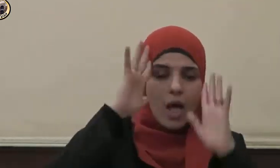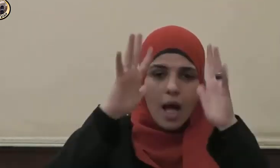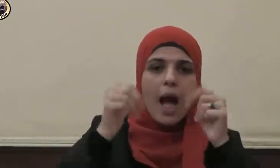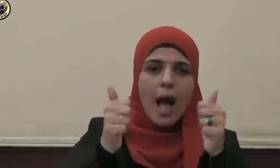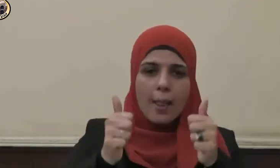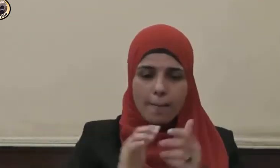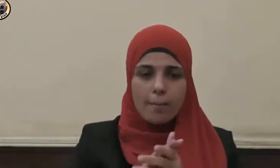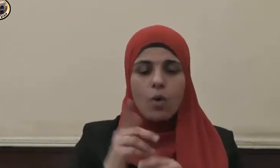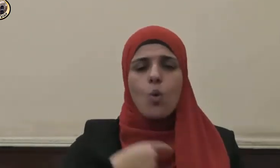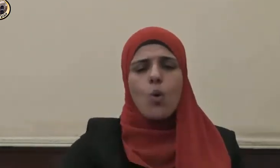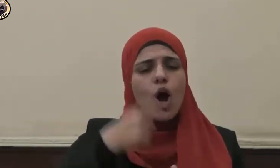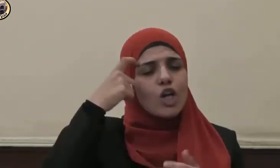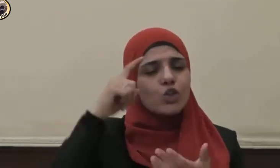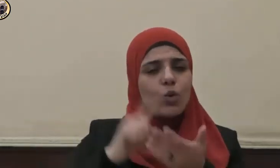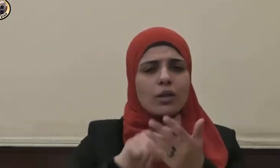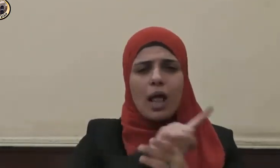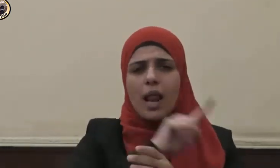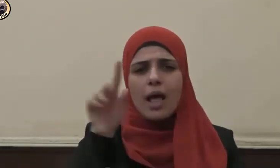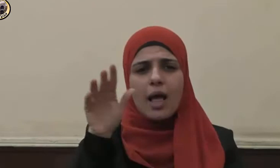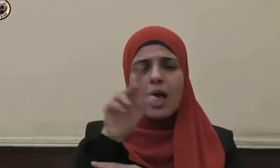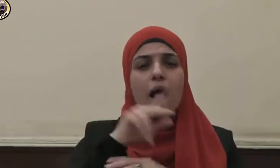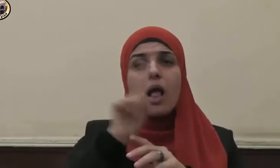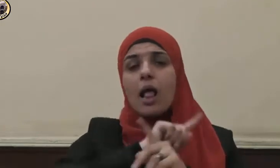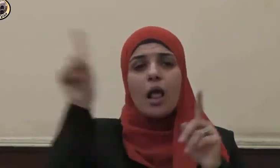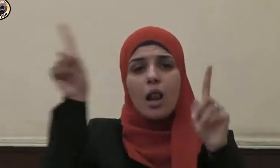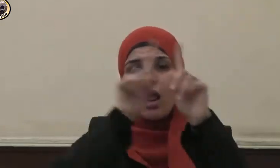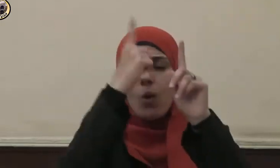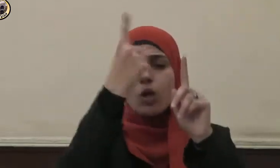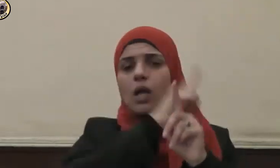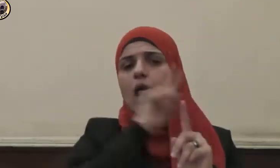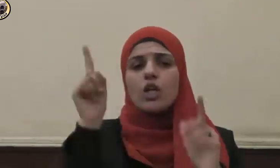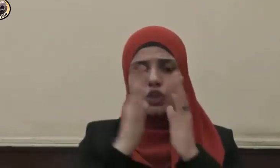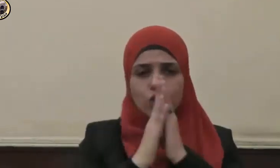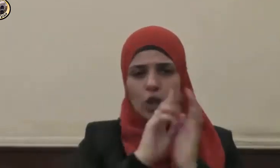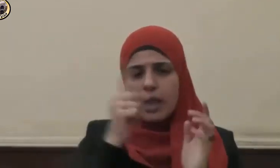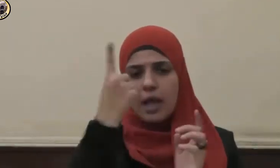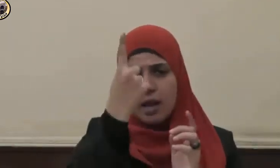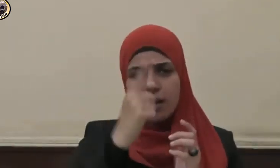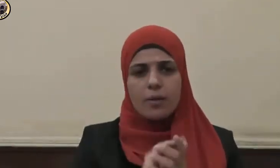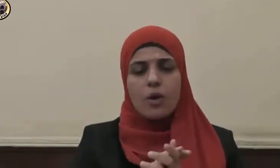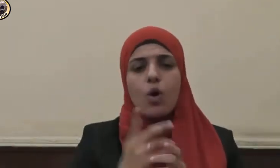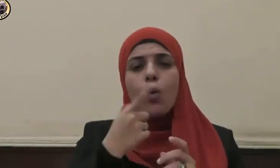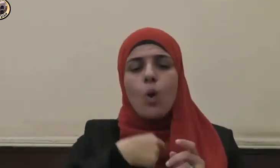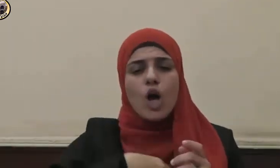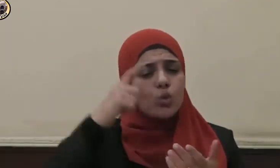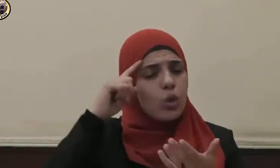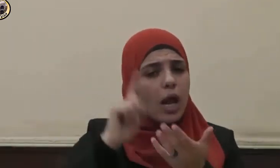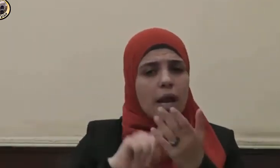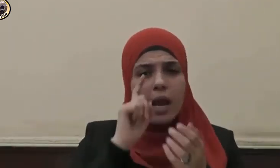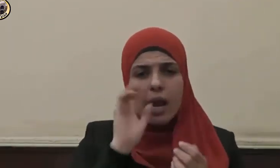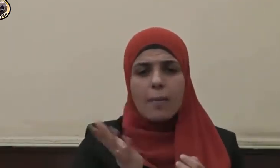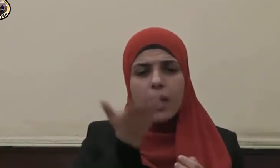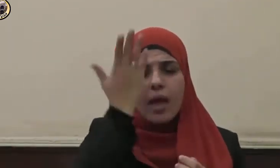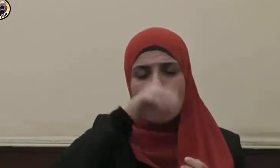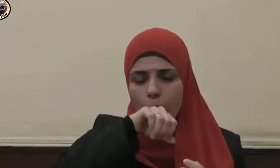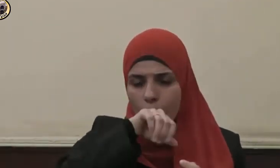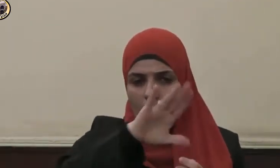وأشهد أن لا إله إلا الله وحده لا شريك له وأشهد أن سيدنا